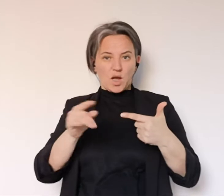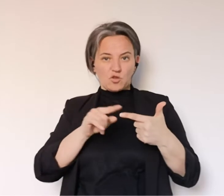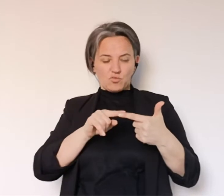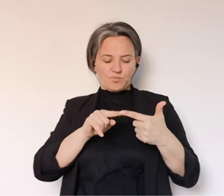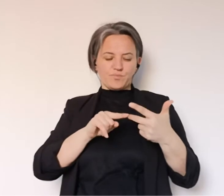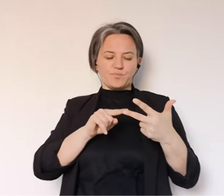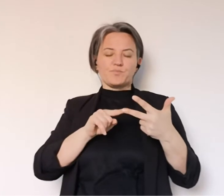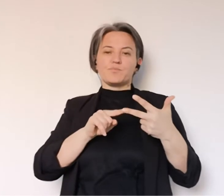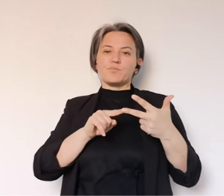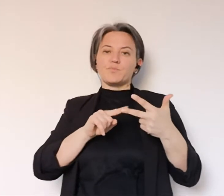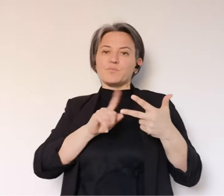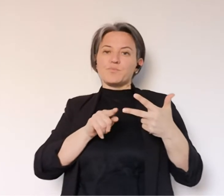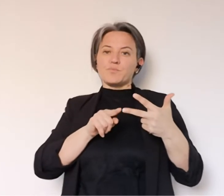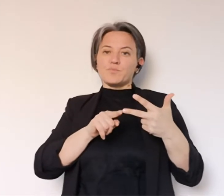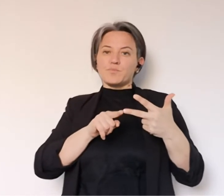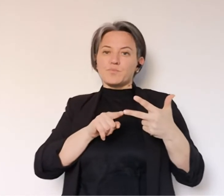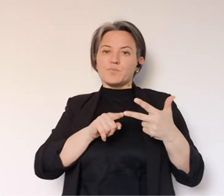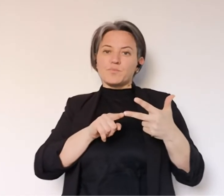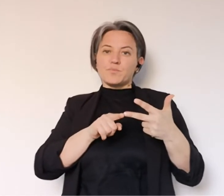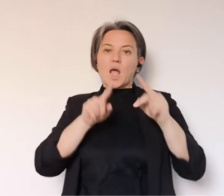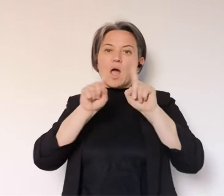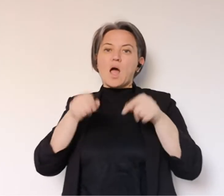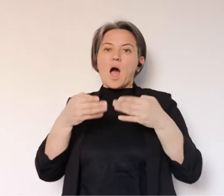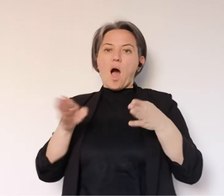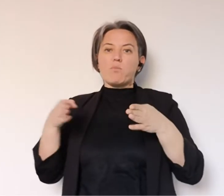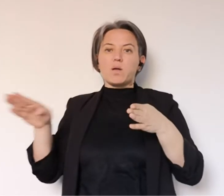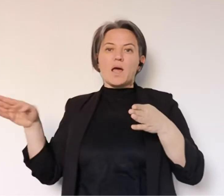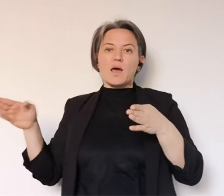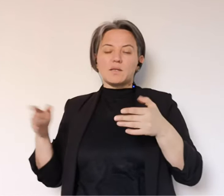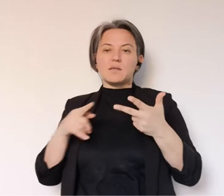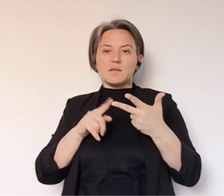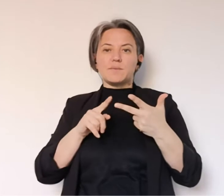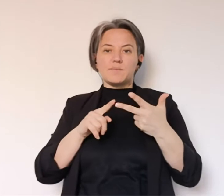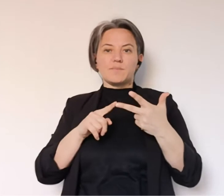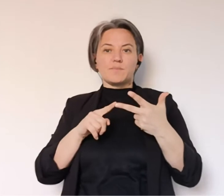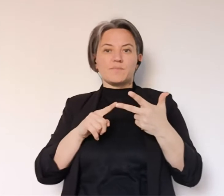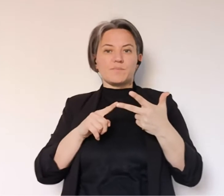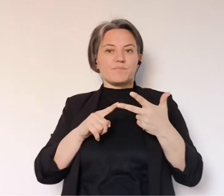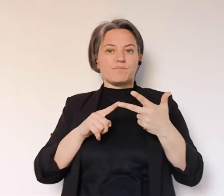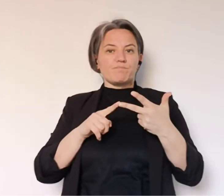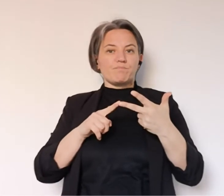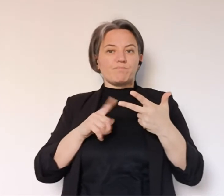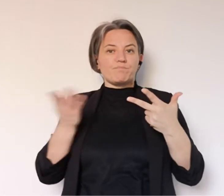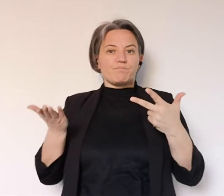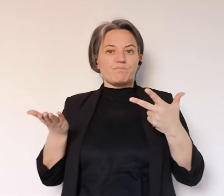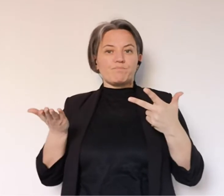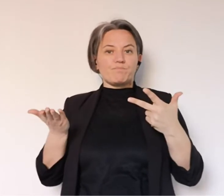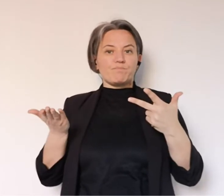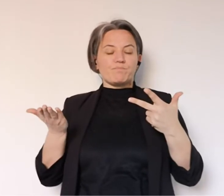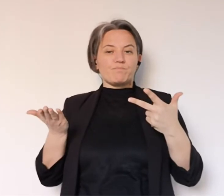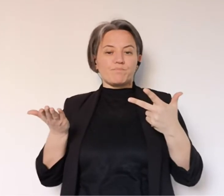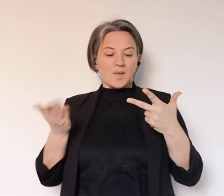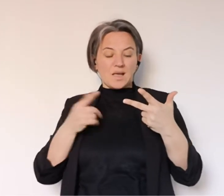'idea che comunque la linea di contagio si sta ridimensionando, il fatto che si è arrivati a queste aperture